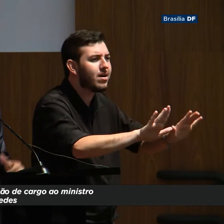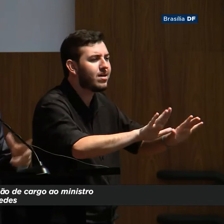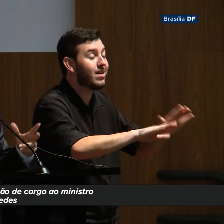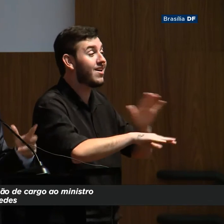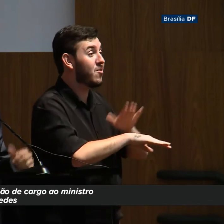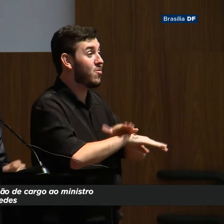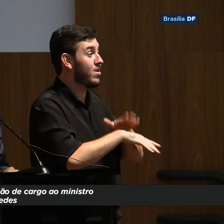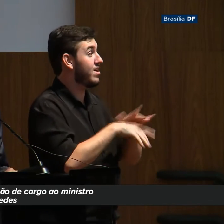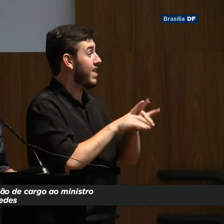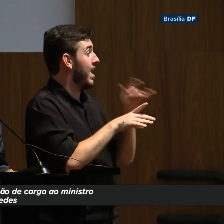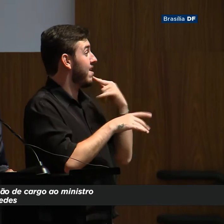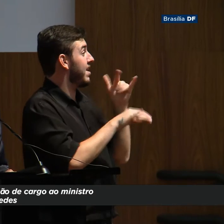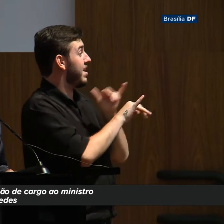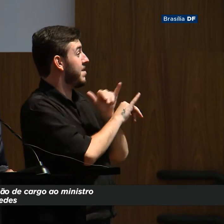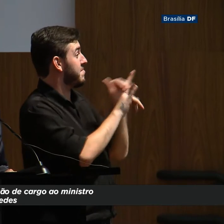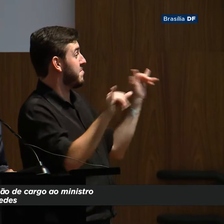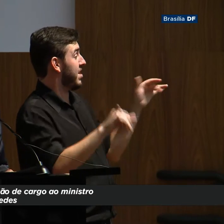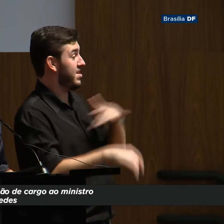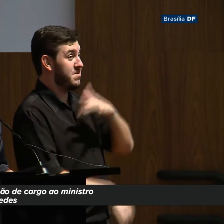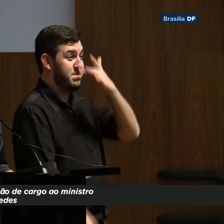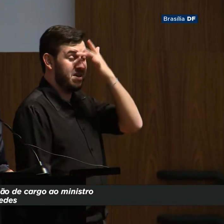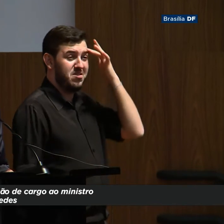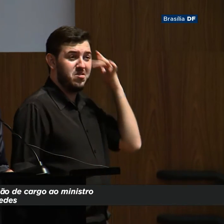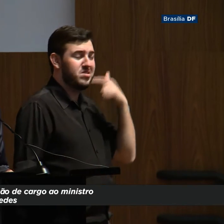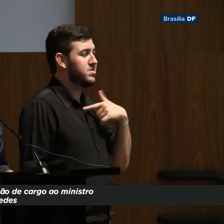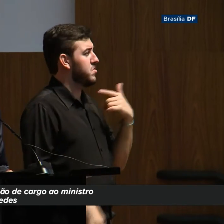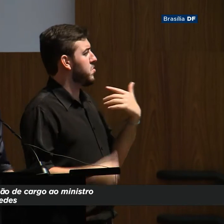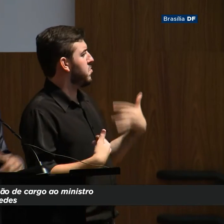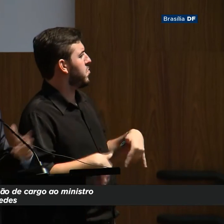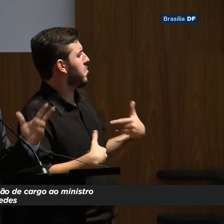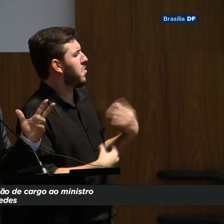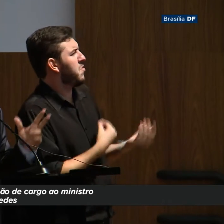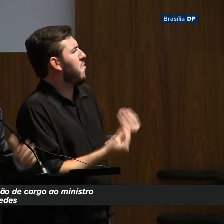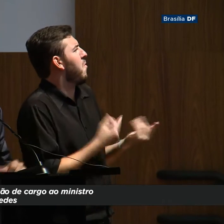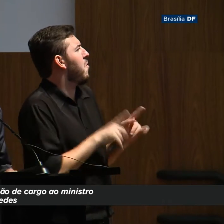como seria o governo do capitão e o capitão, na verdade,